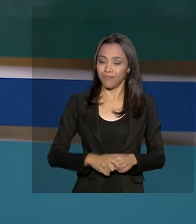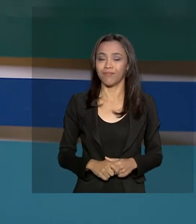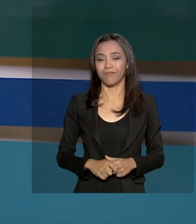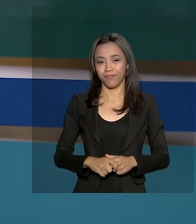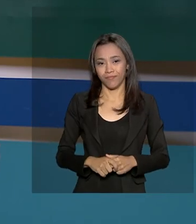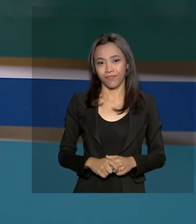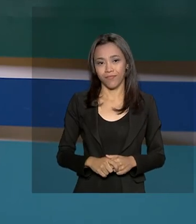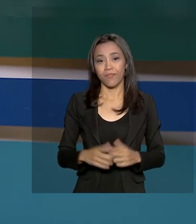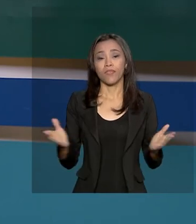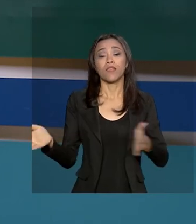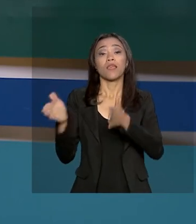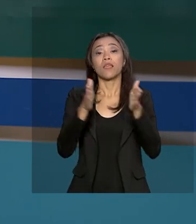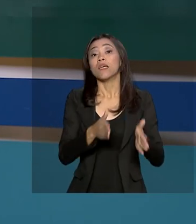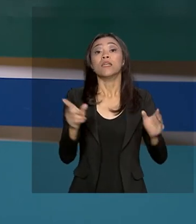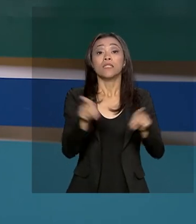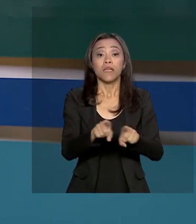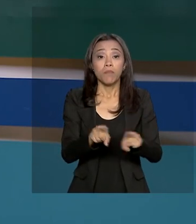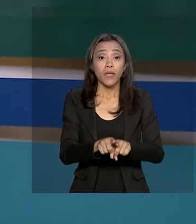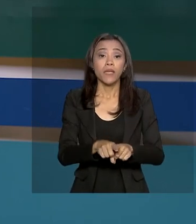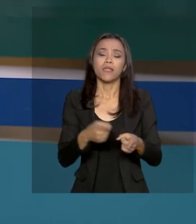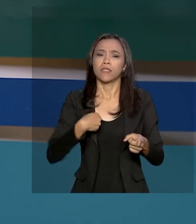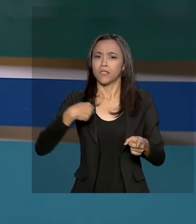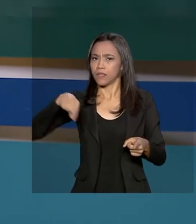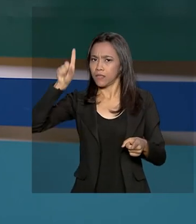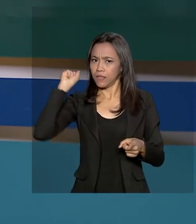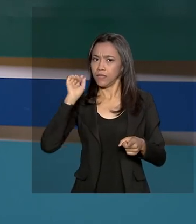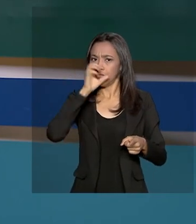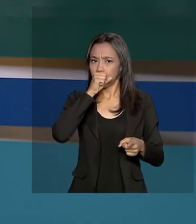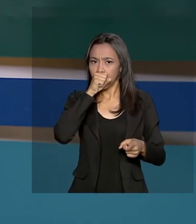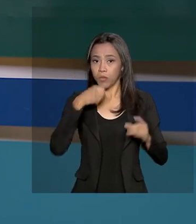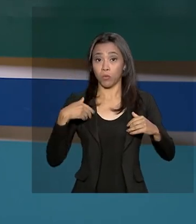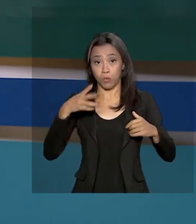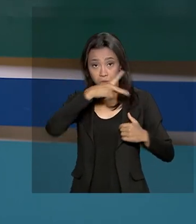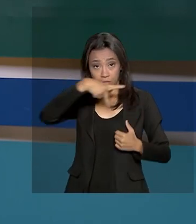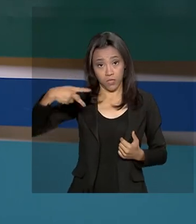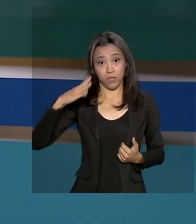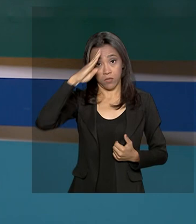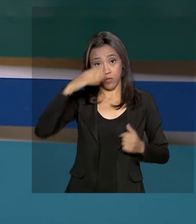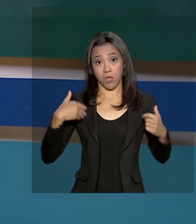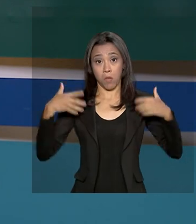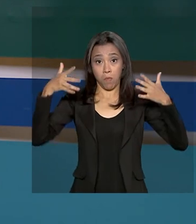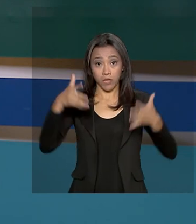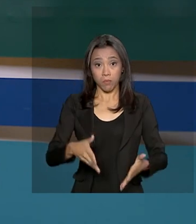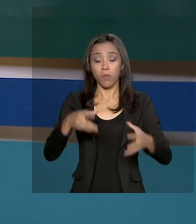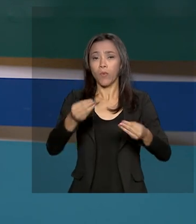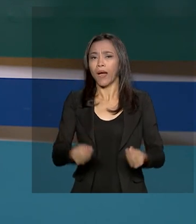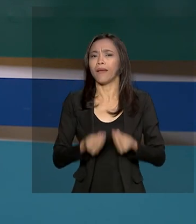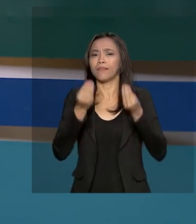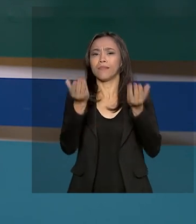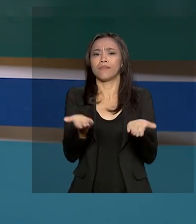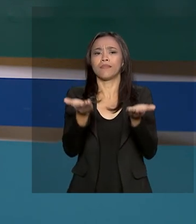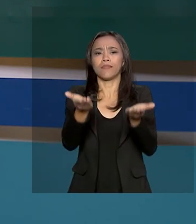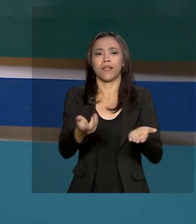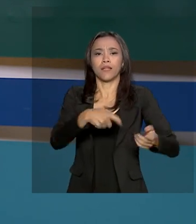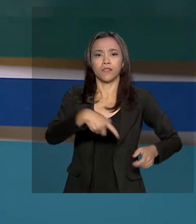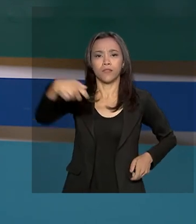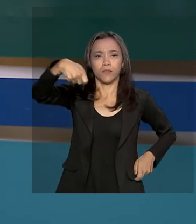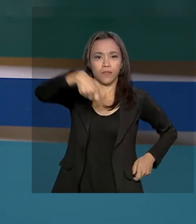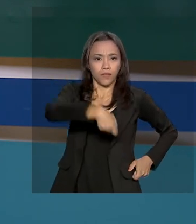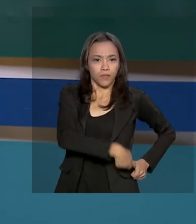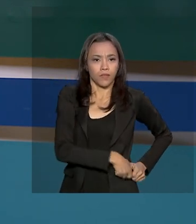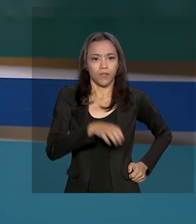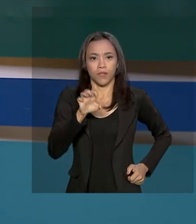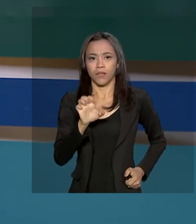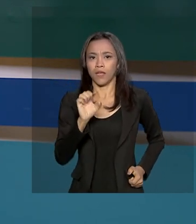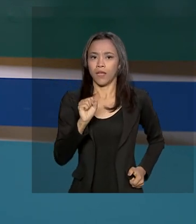E no fim de semana também, o presidente Bolsonaro participou em resende no Rio de Janeiro da entrega de espadins a mais de 400